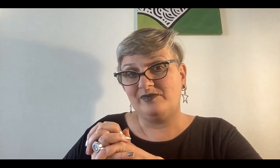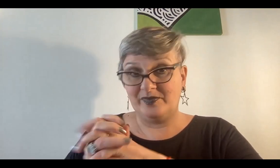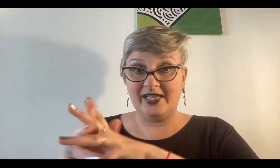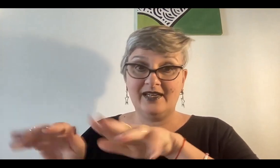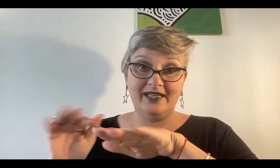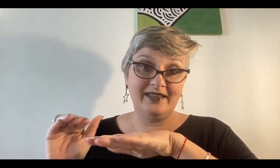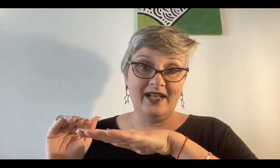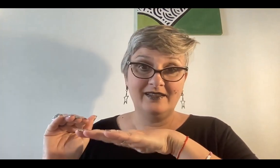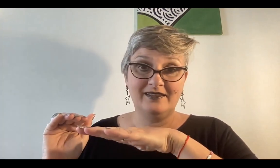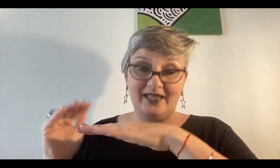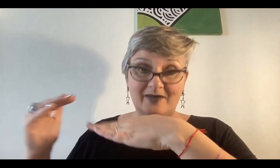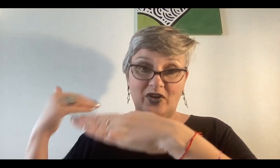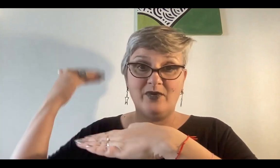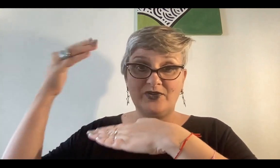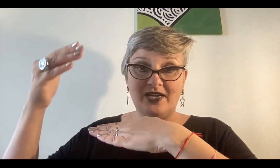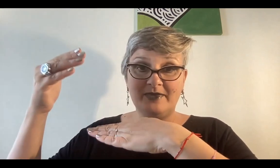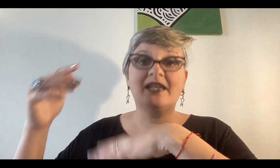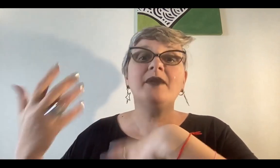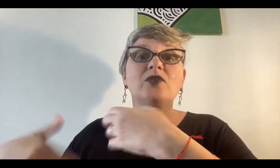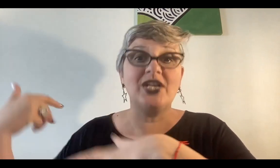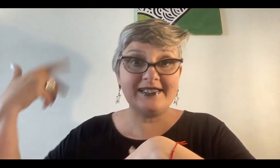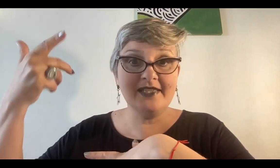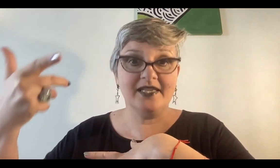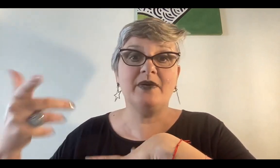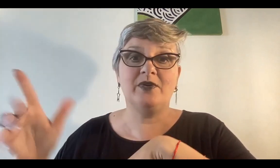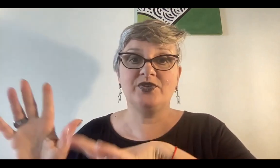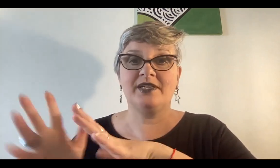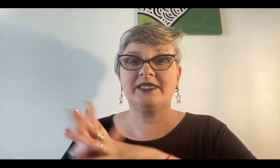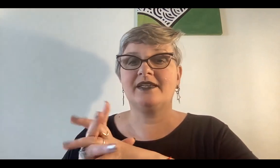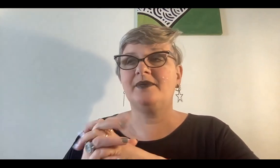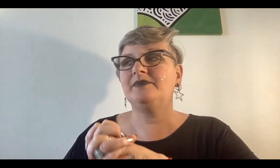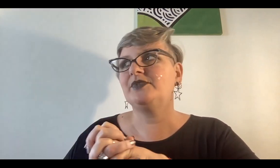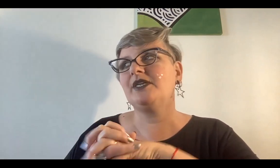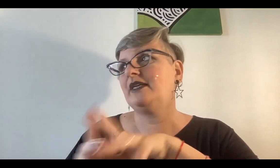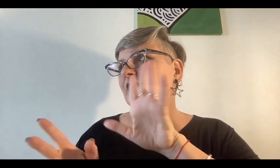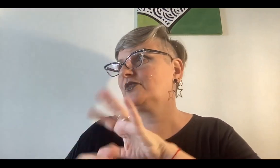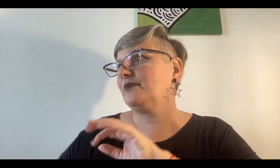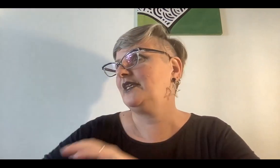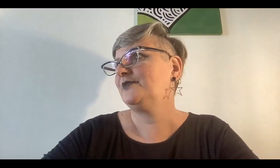Porque en realidad tenemos que evolucionar más arriba. Incluso la ciencia va a evolucionar más arriba. Ya hablaré en otro video.